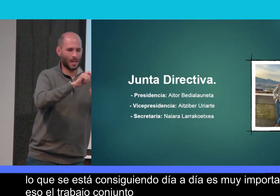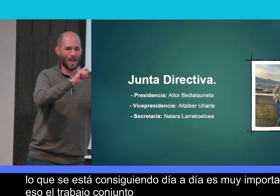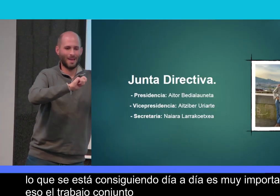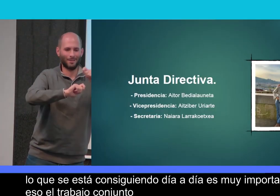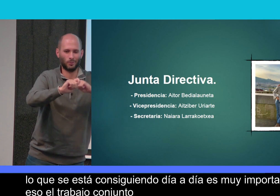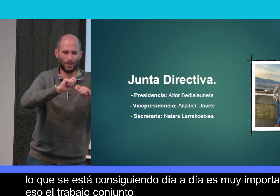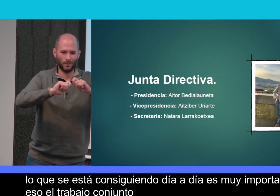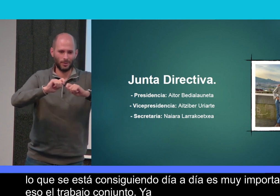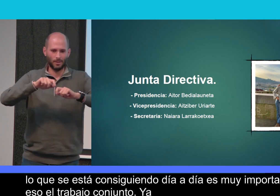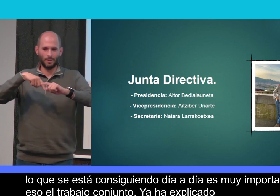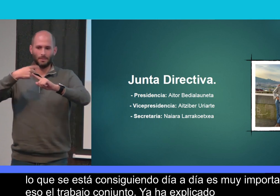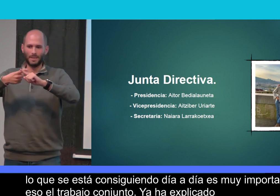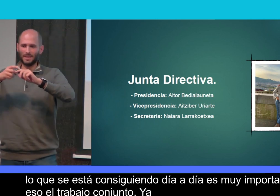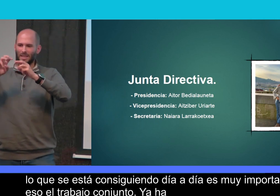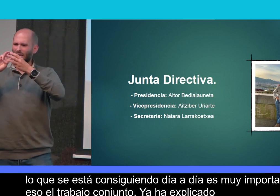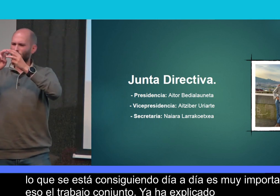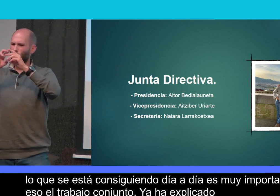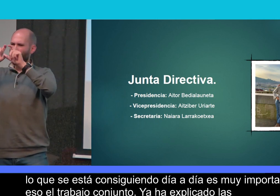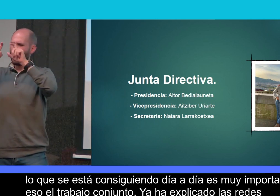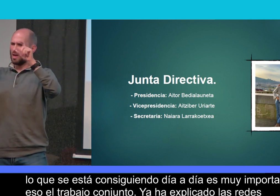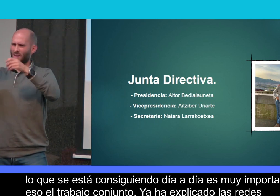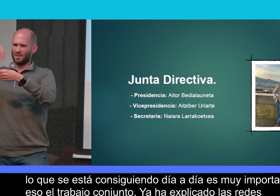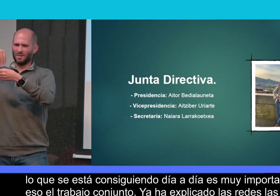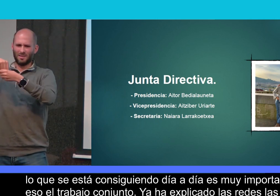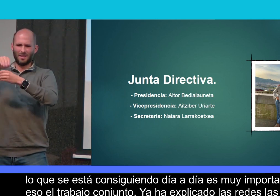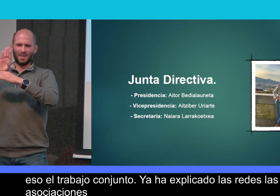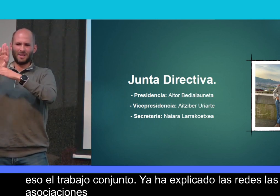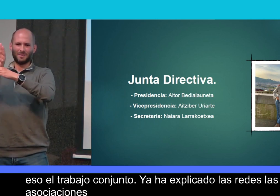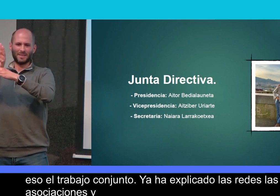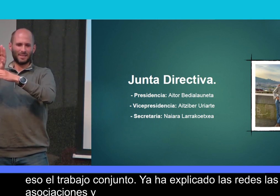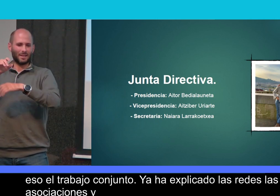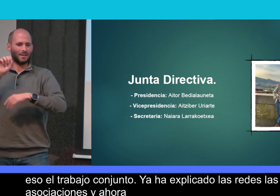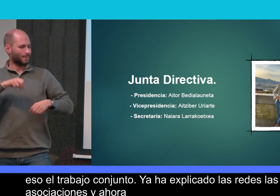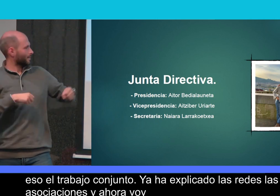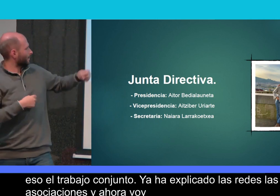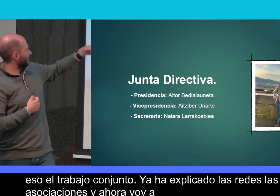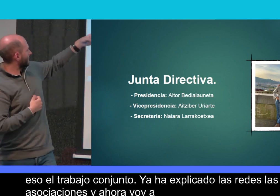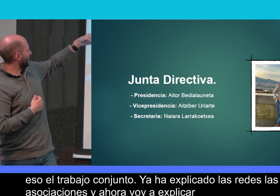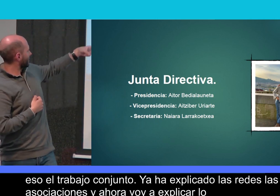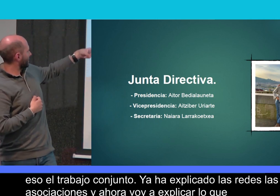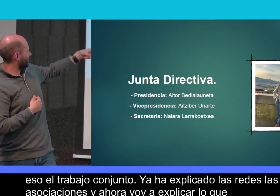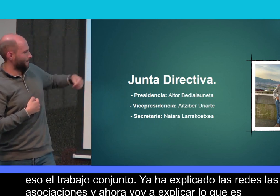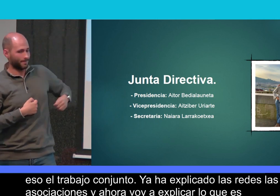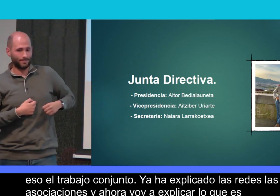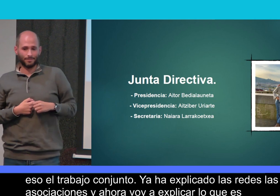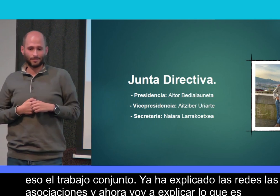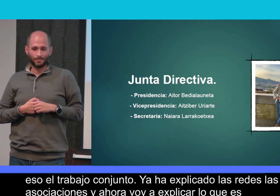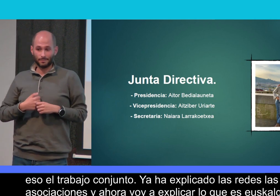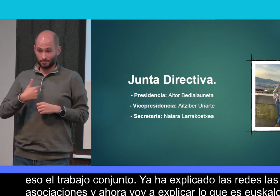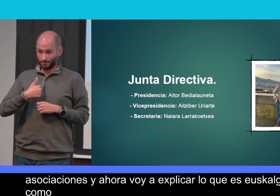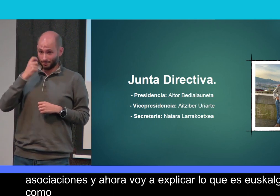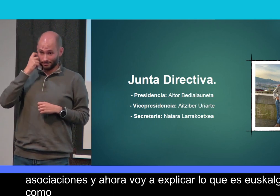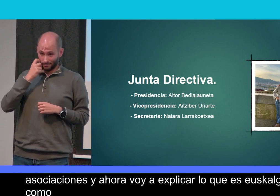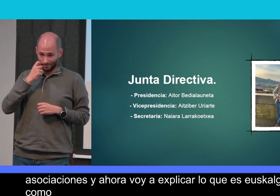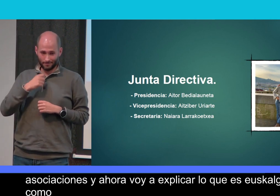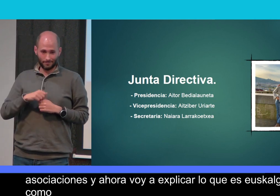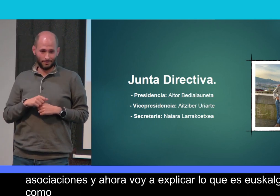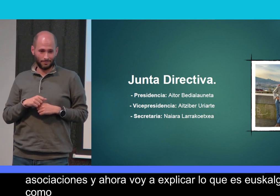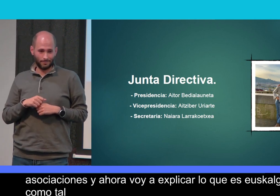Ya he explicado las redes, las asociaciones y ahora voy a explicar lo que es Euskal Gorrak como tal. Yo soy